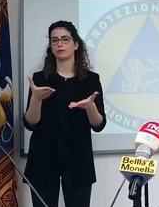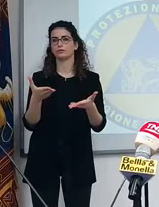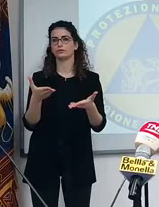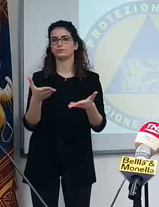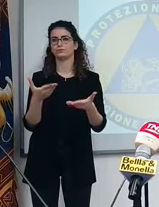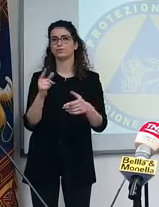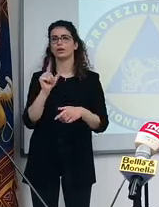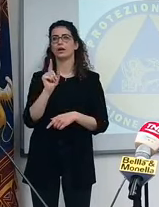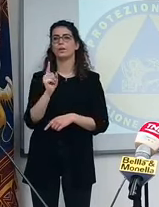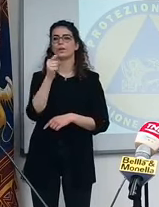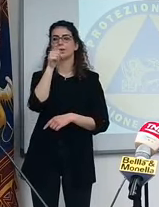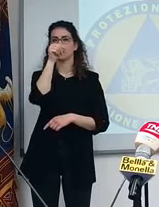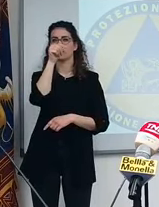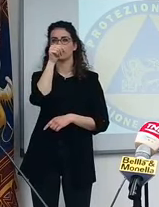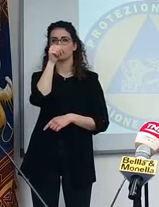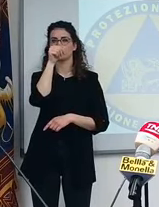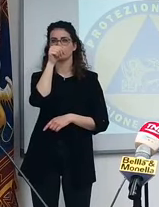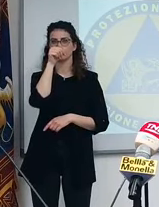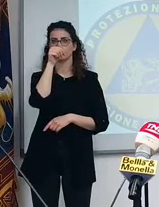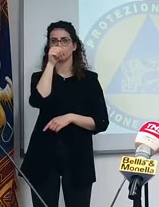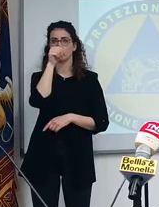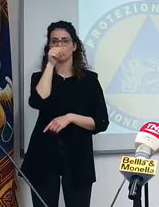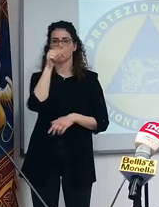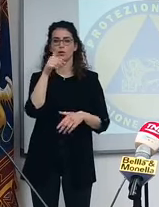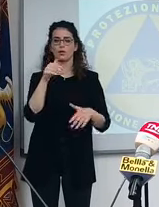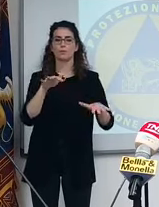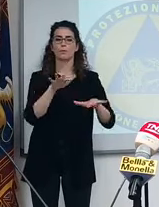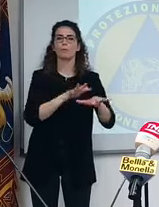di luglio si apriranno i parchi acquatici.